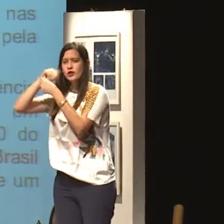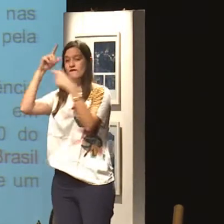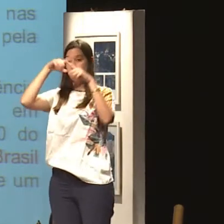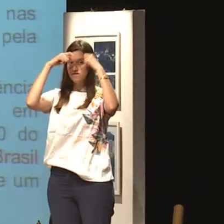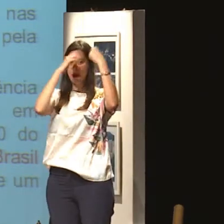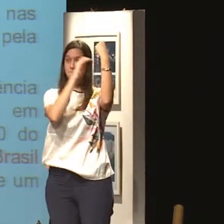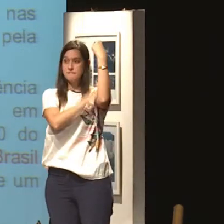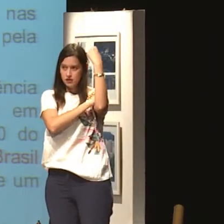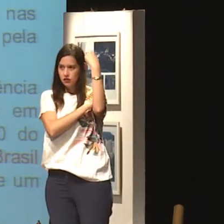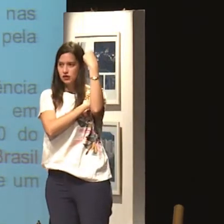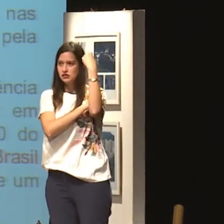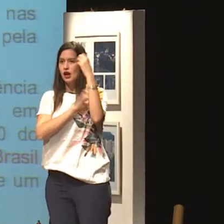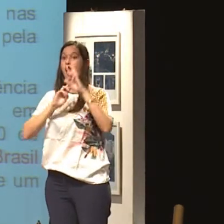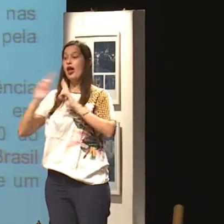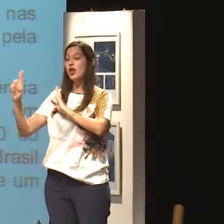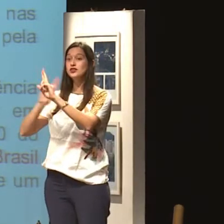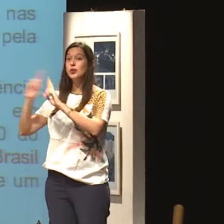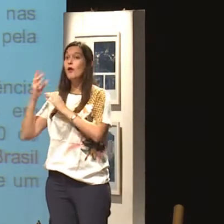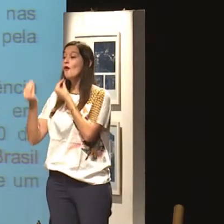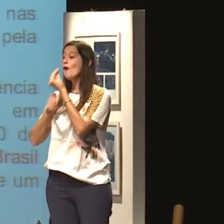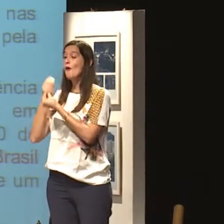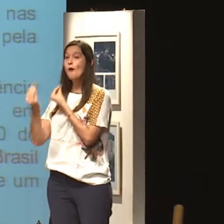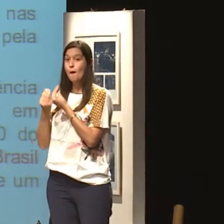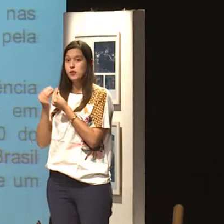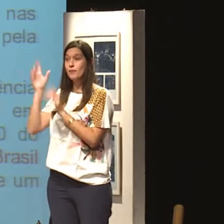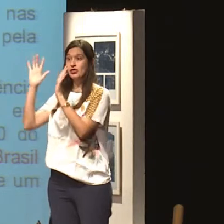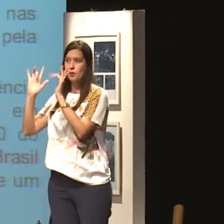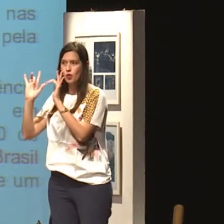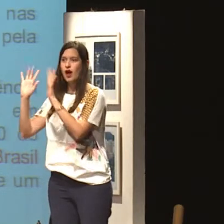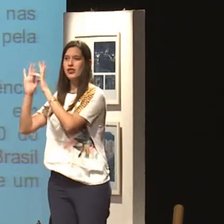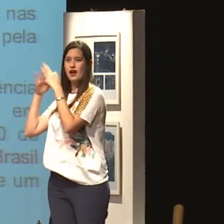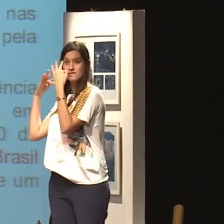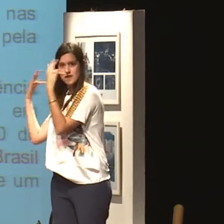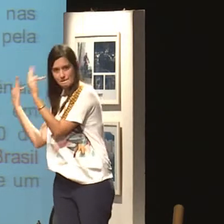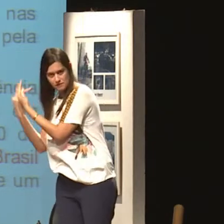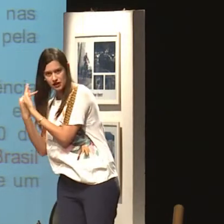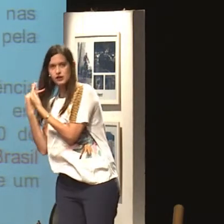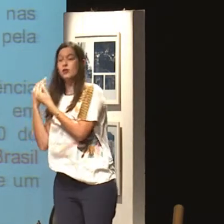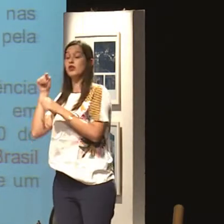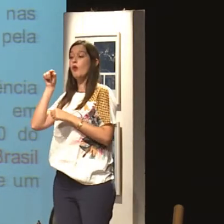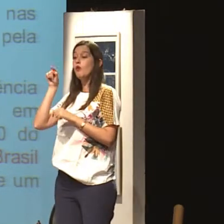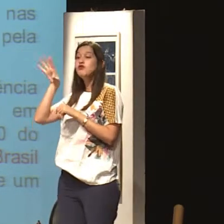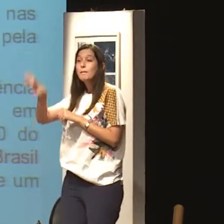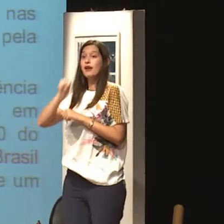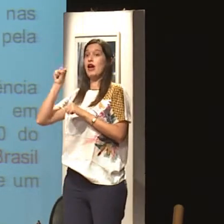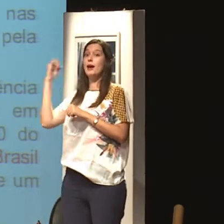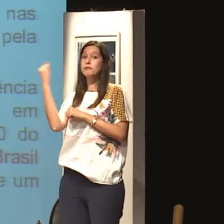É como uma mulher surda, que está no mercado feminista, que está no mercado de trabalho, que namora, que tem a sua família.